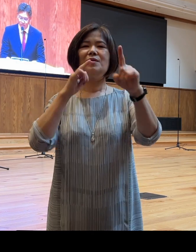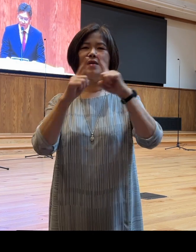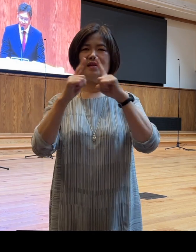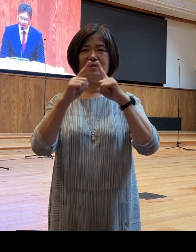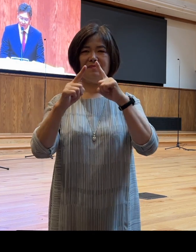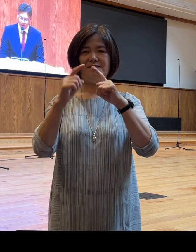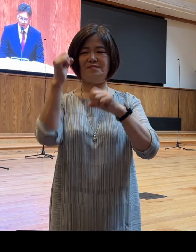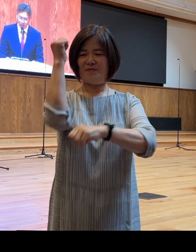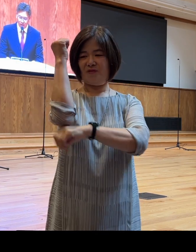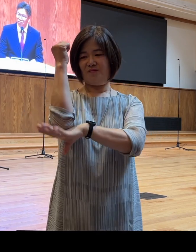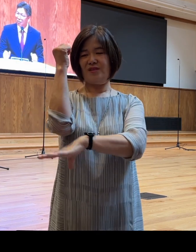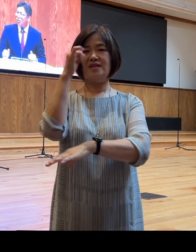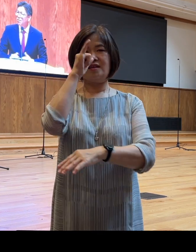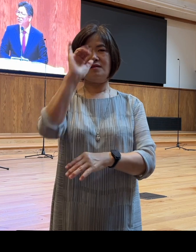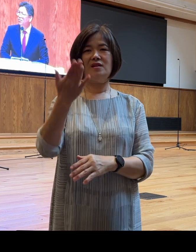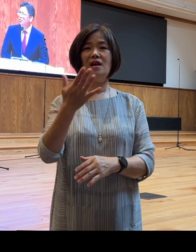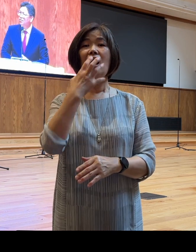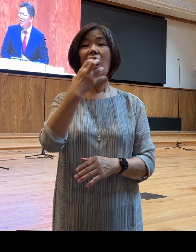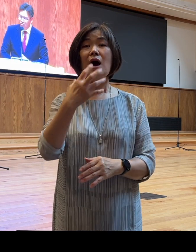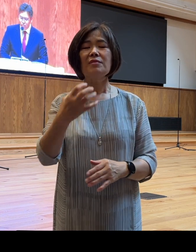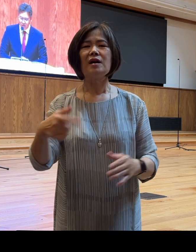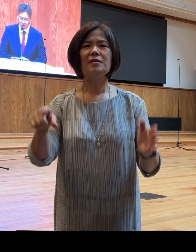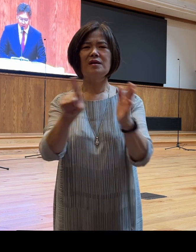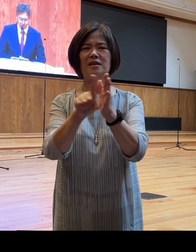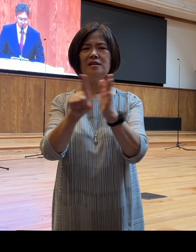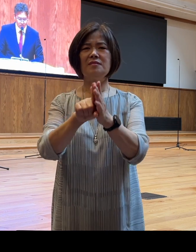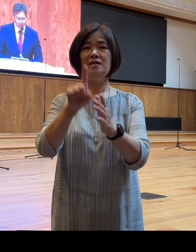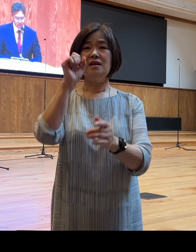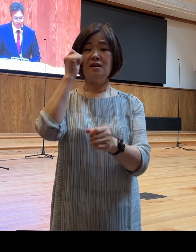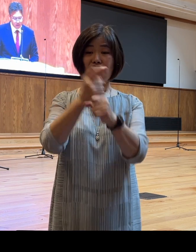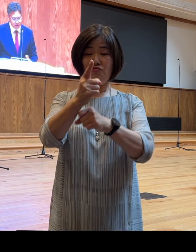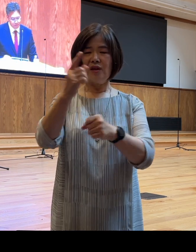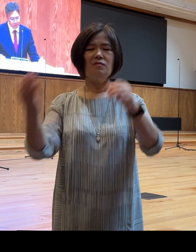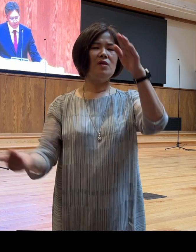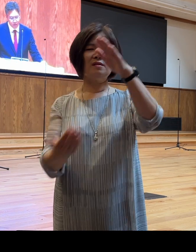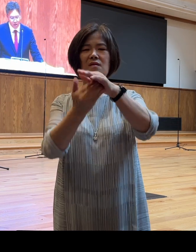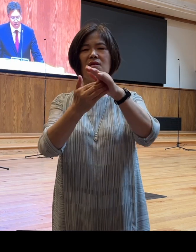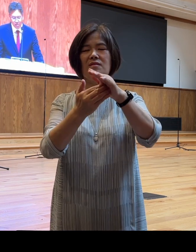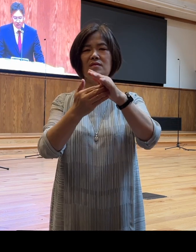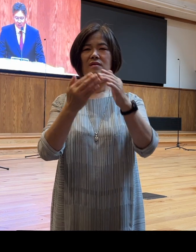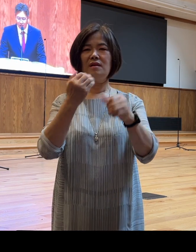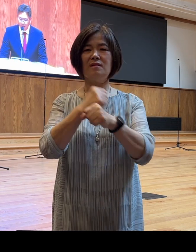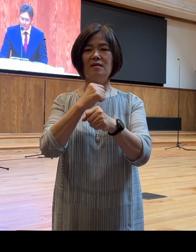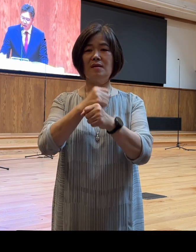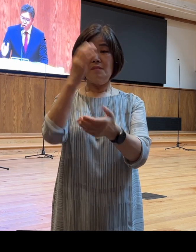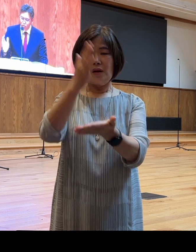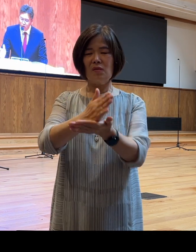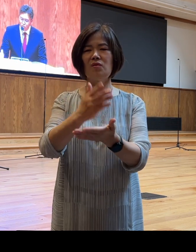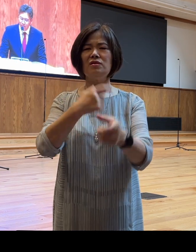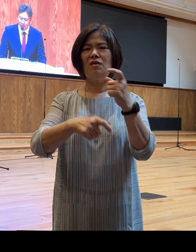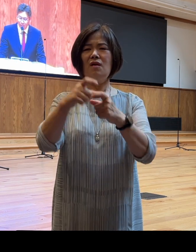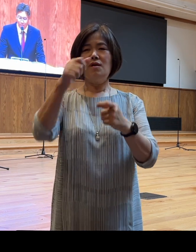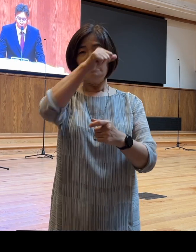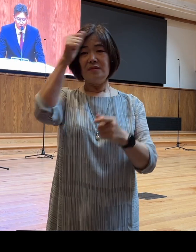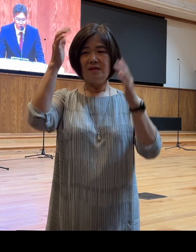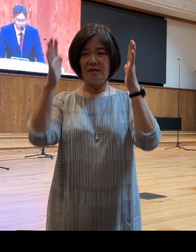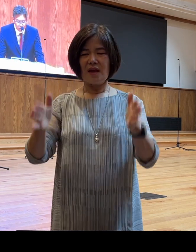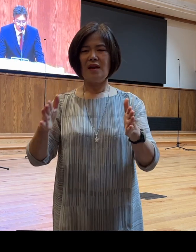여러분 아브라함의 믿음은 한순간에 완성된 것이 아닙니다 그의 인생의 때 매 순간순간마다 반복되는 현실의 문제